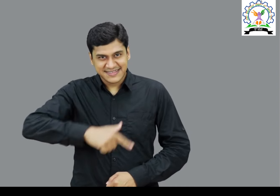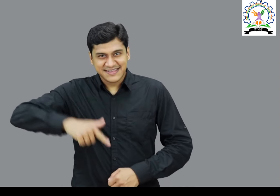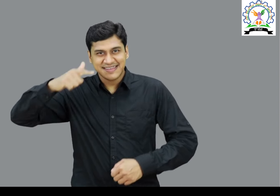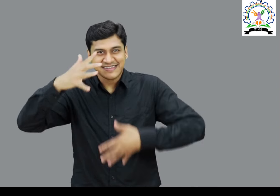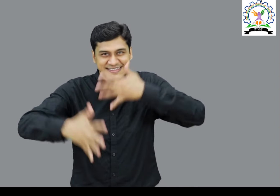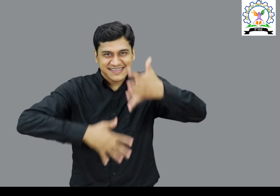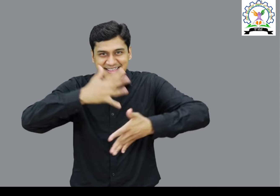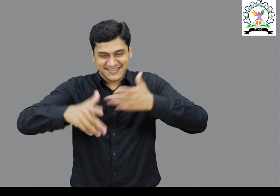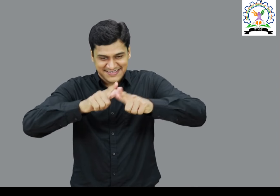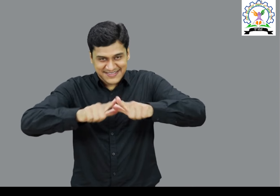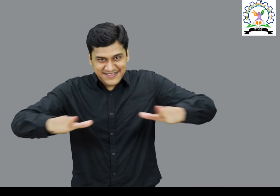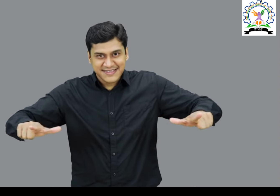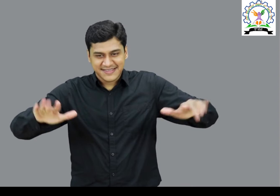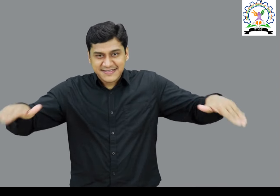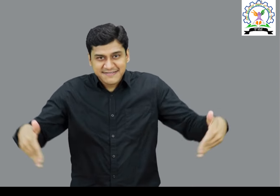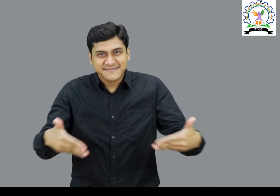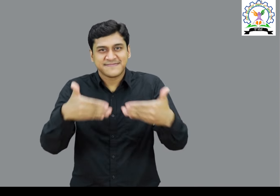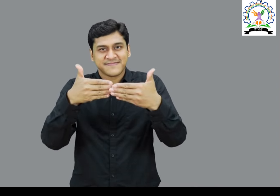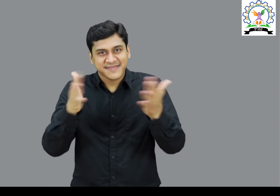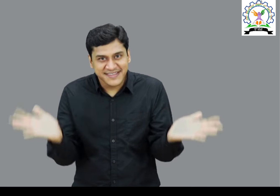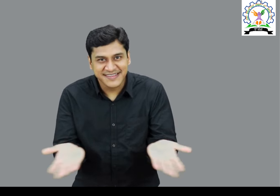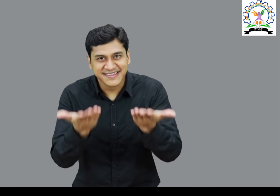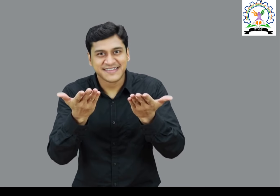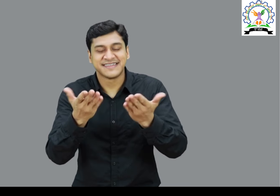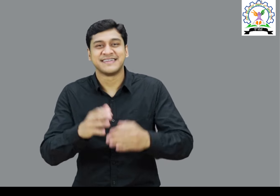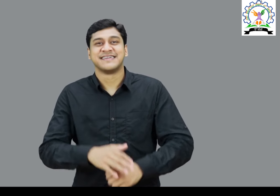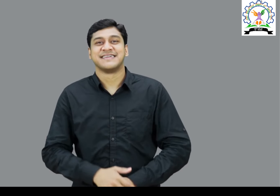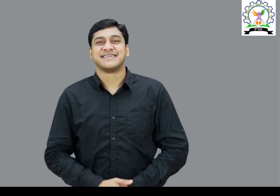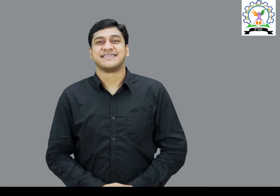चलिए बारत के सांकेतिक भाशा में अभिवादन शुरू करते हैं